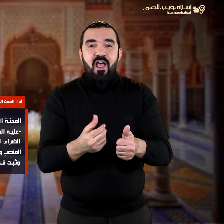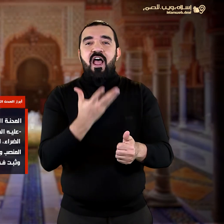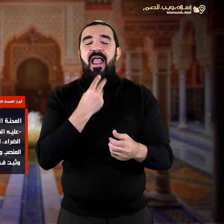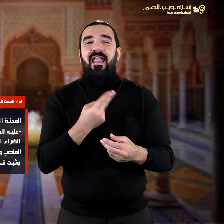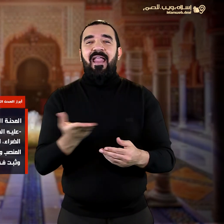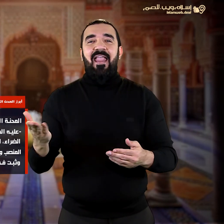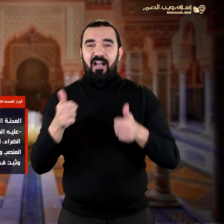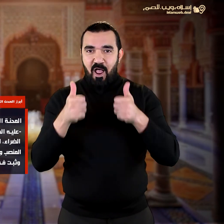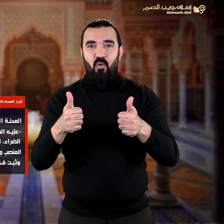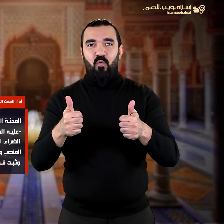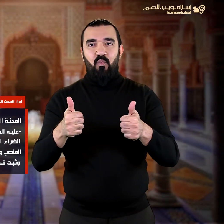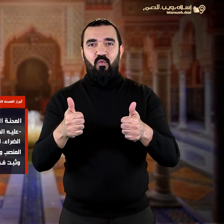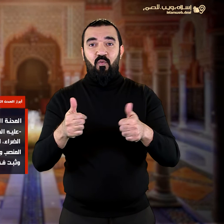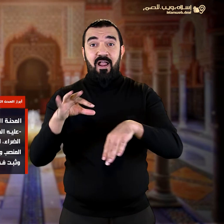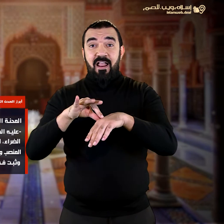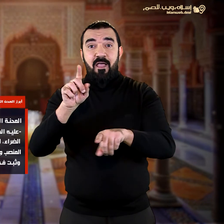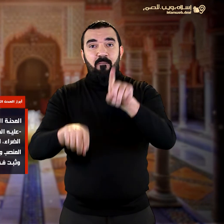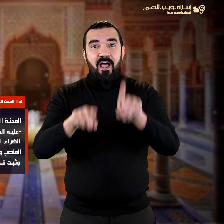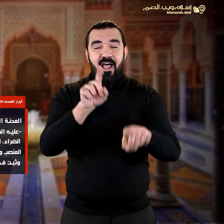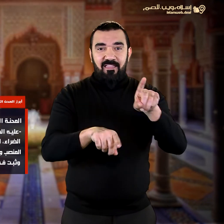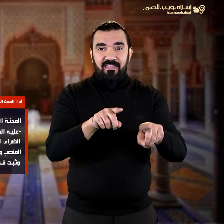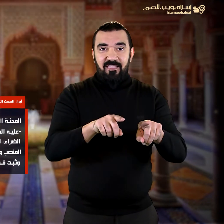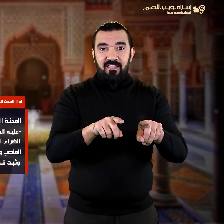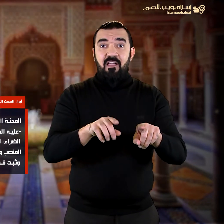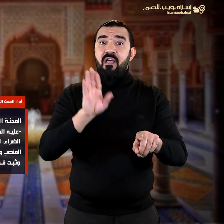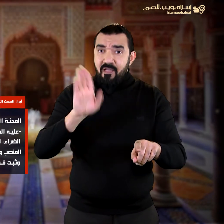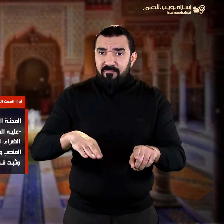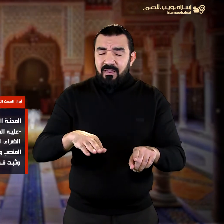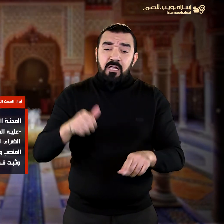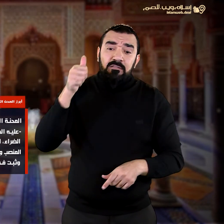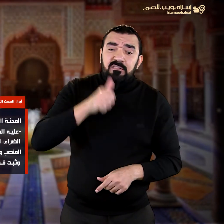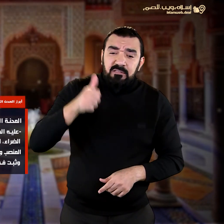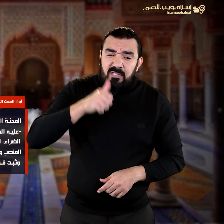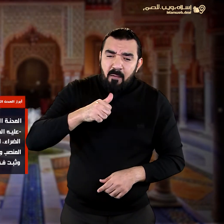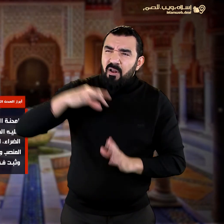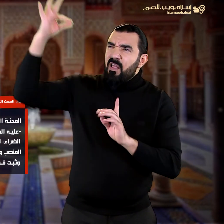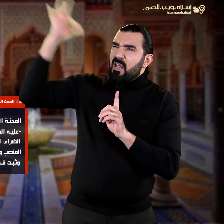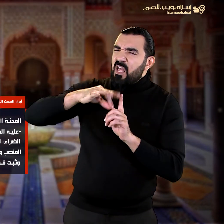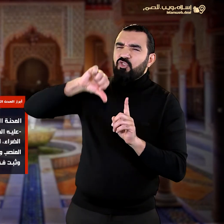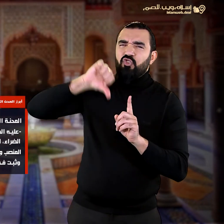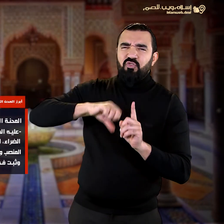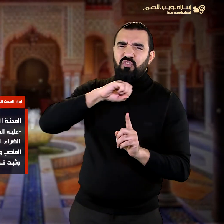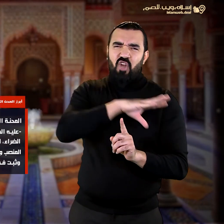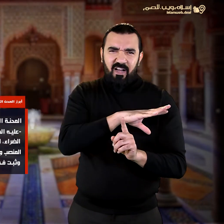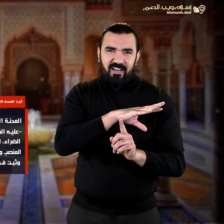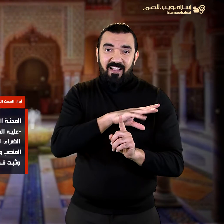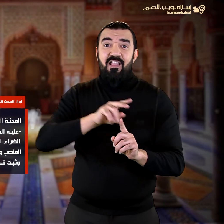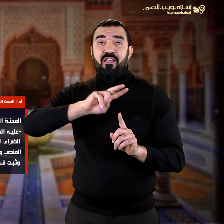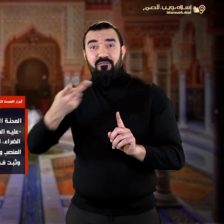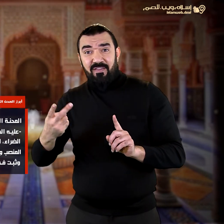وبعض الناس يصبر في محنة الضراء لكن لا يصبر في فتنة السراء